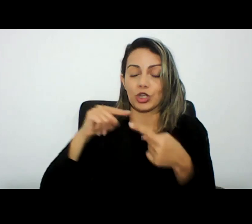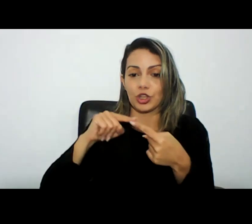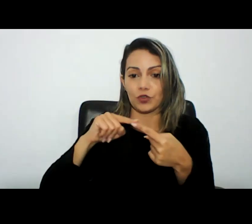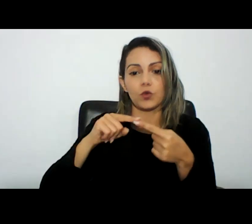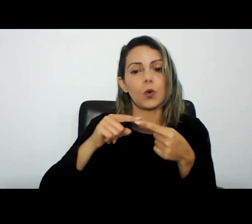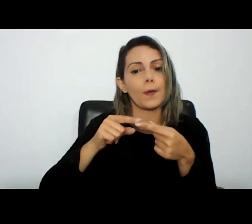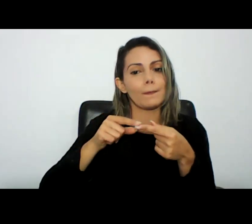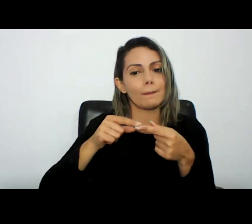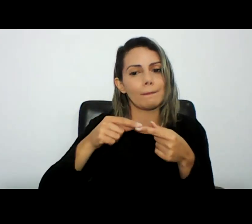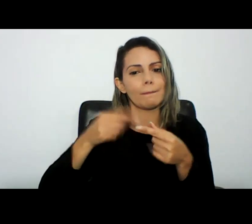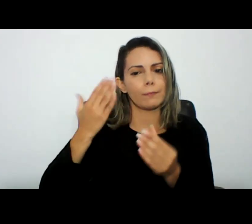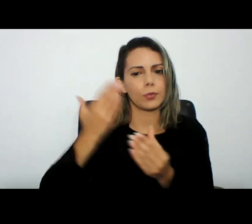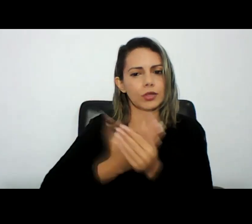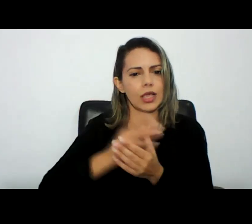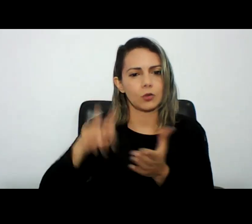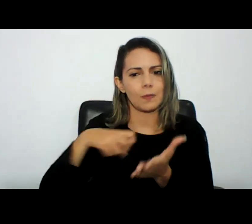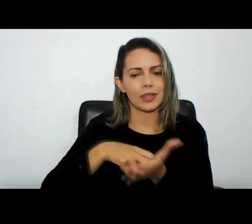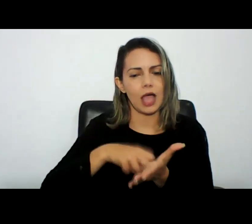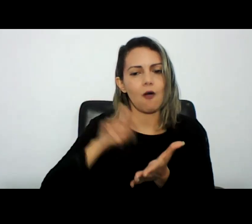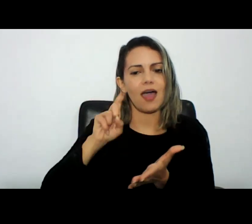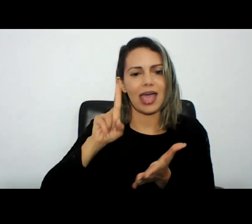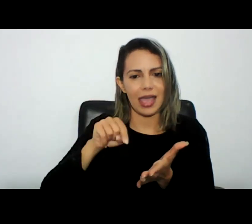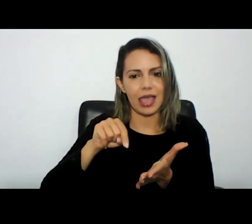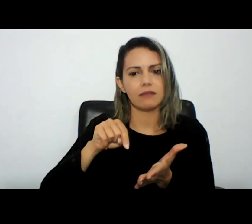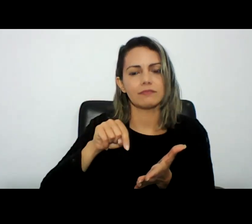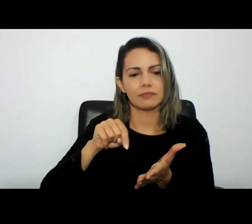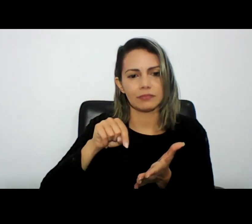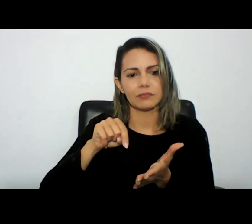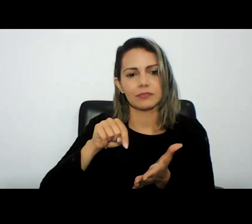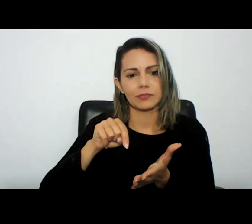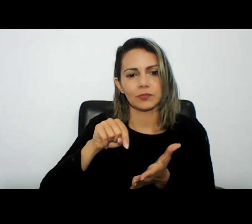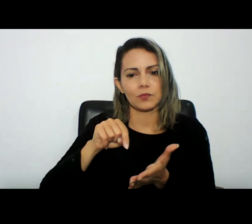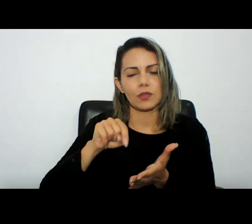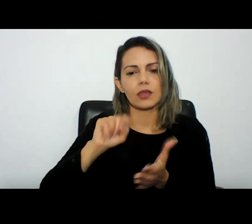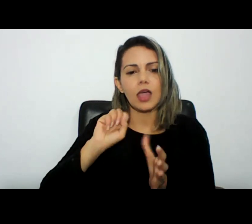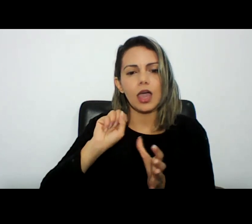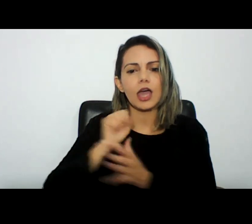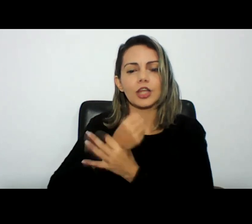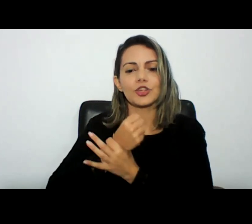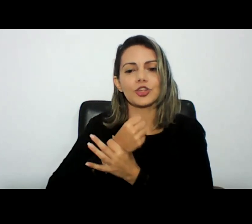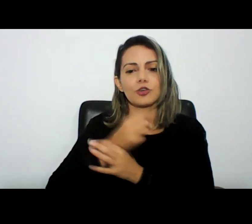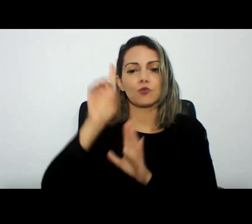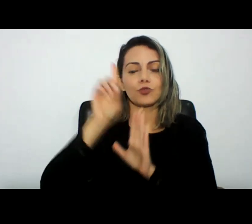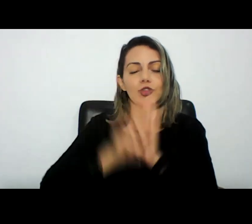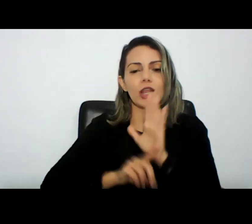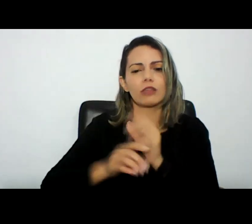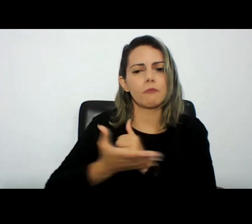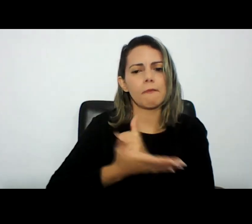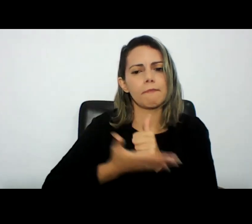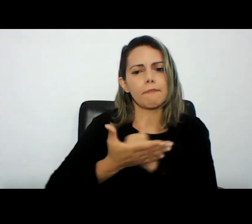tutelar a eficiência da persecução e a garantia dos direitos fundamentais